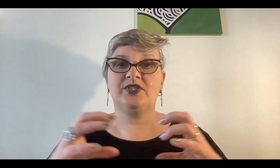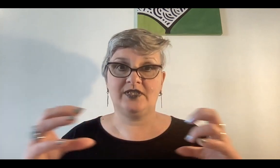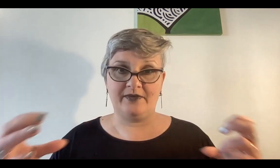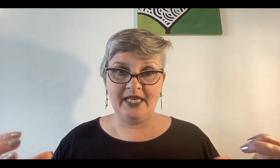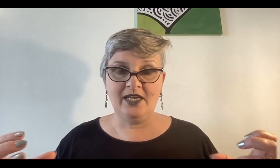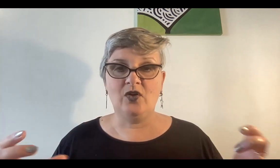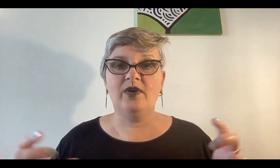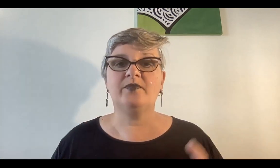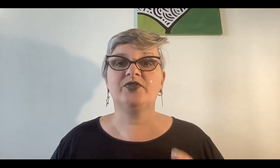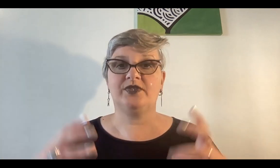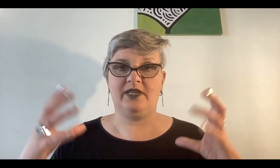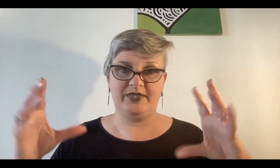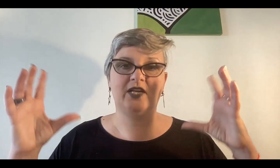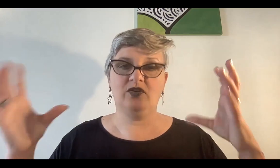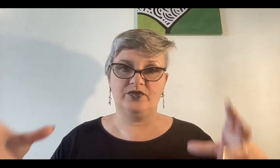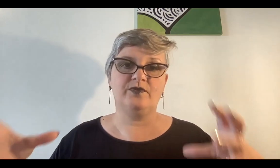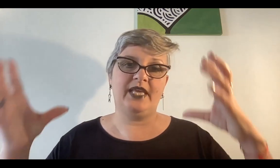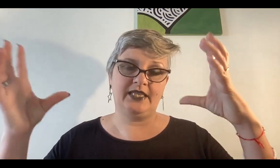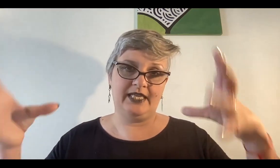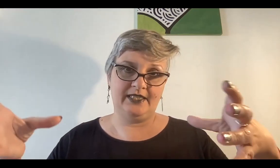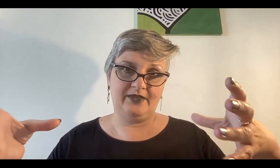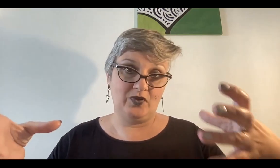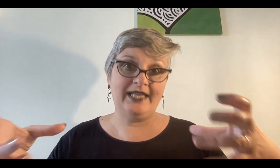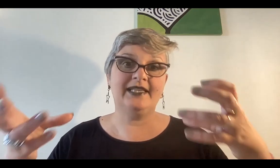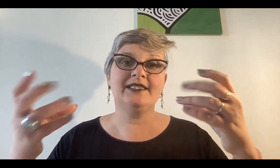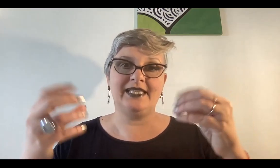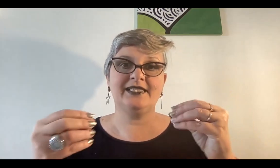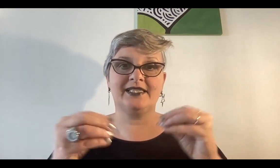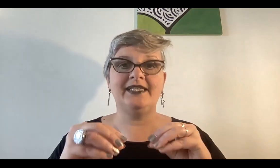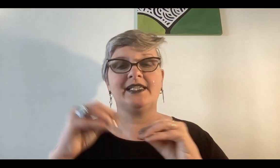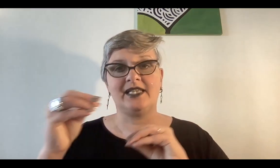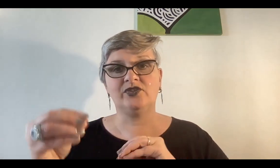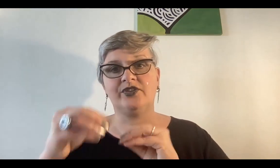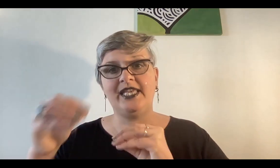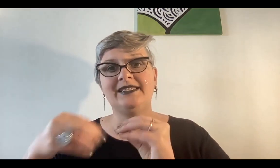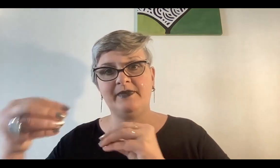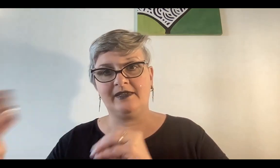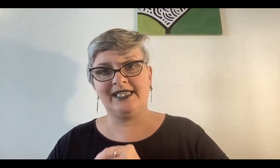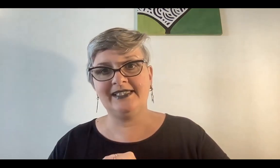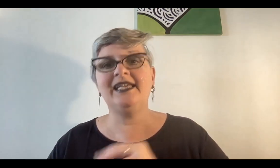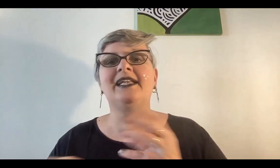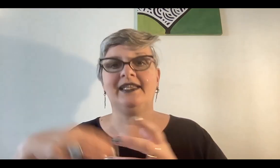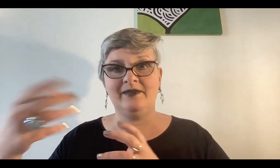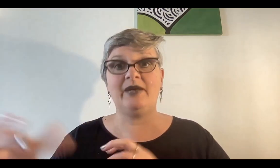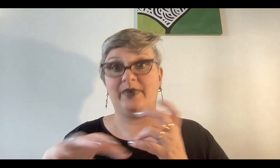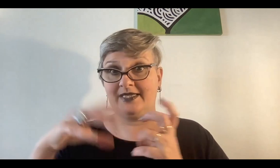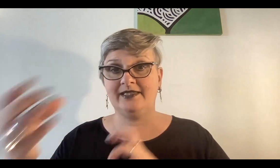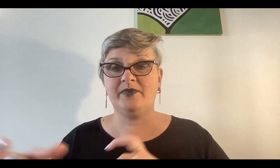se abrían los cuerpos, después se los consumían en fogatas y esas cenizas al otro día alimentaban a la tierra y demás para hacer este